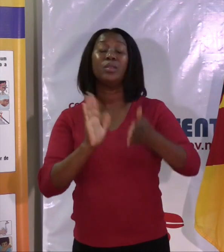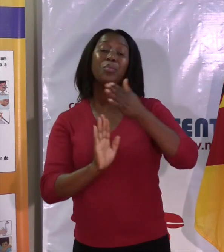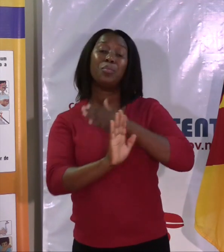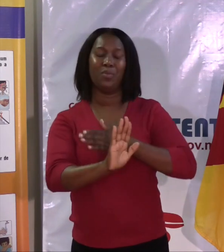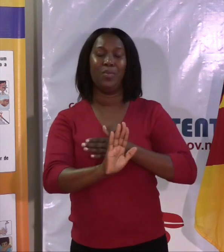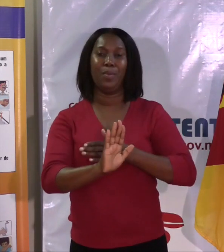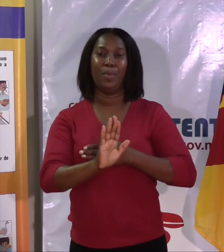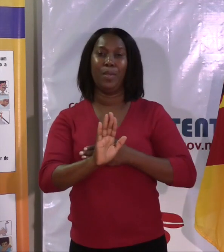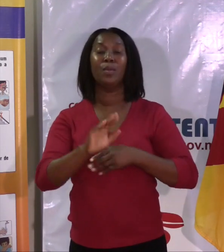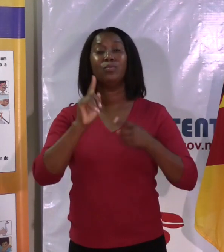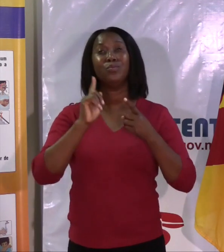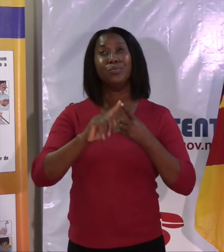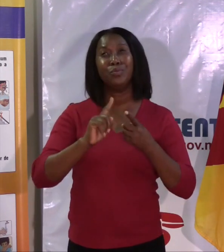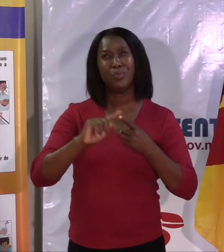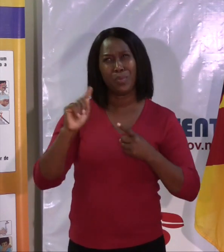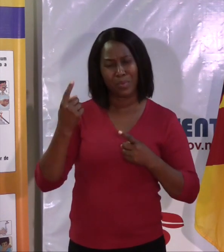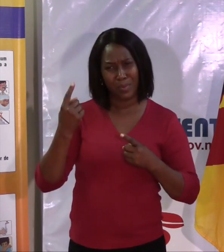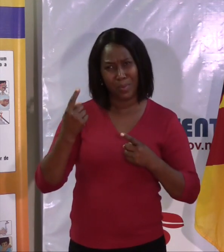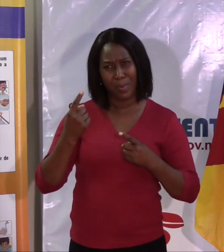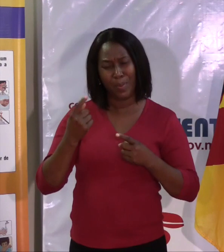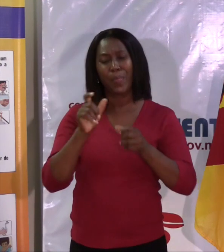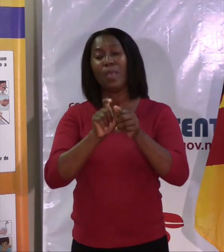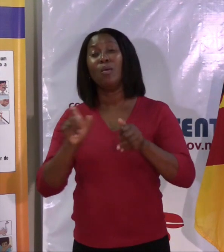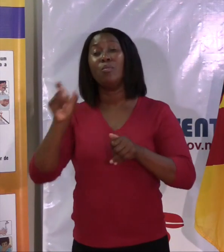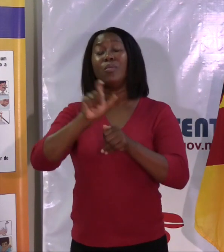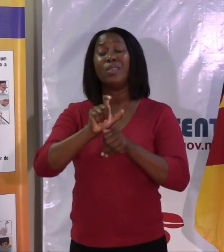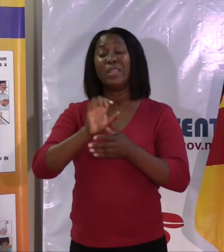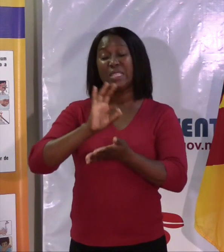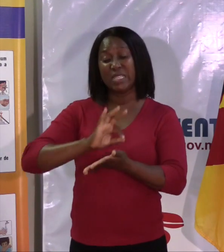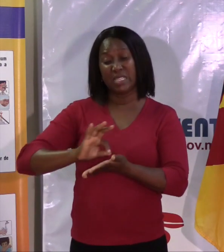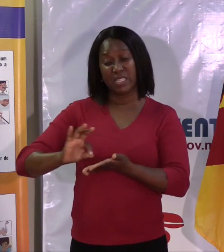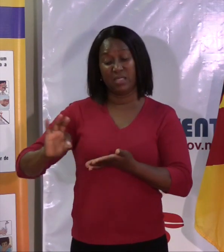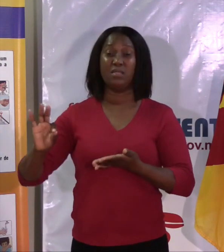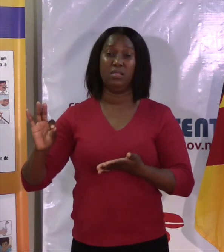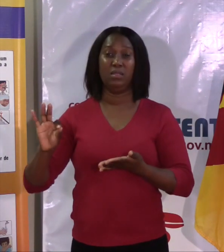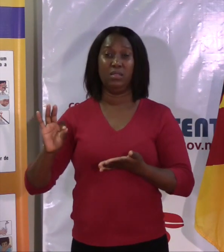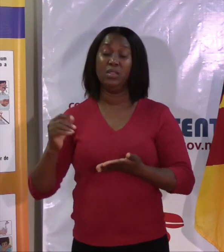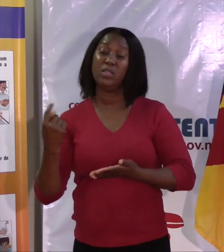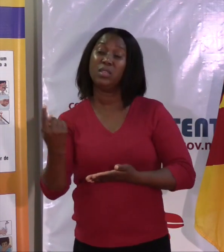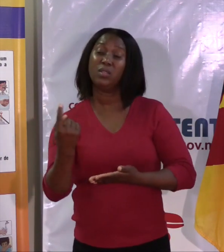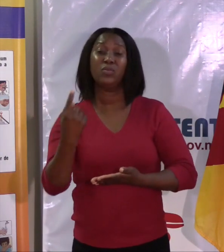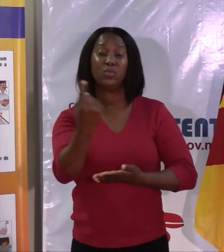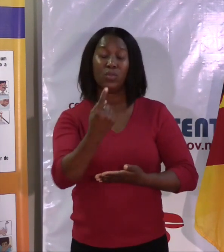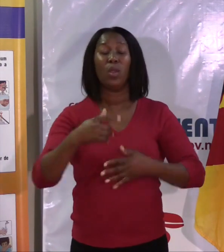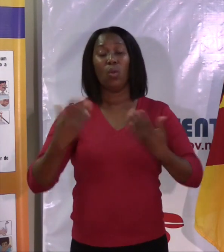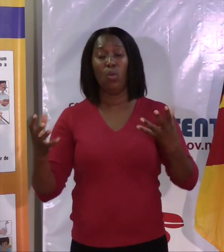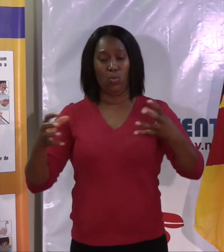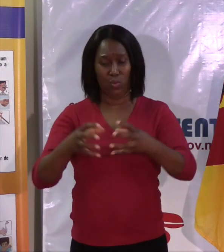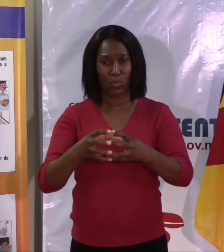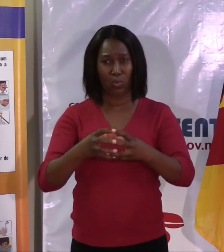nomeadamente, reforçar as medidas de higiene individual e coletiva no domicílio,